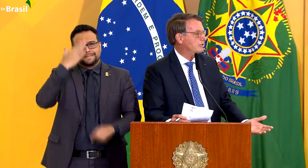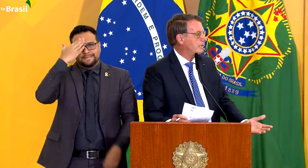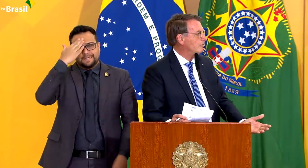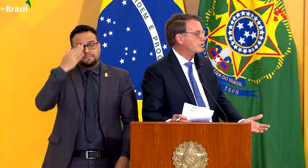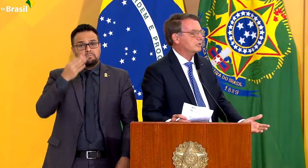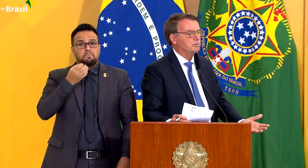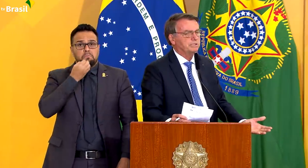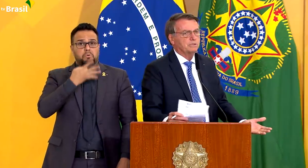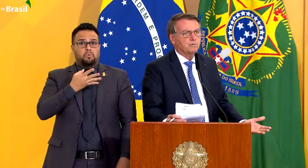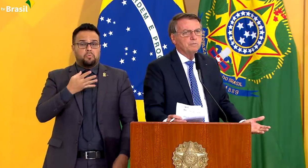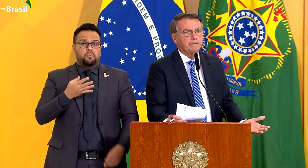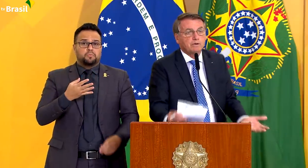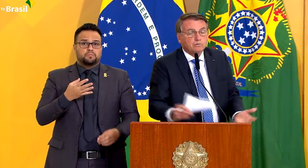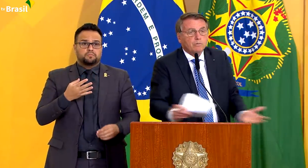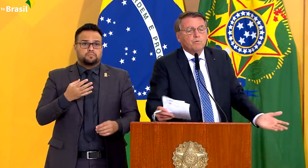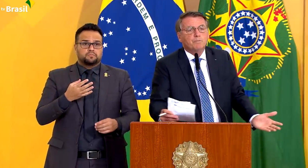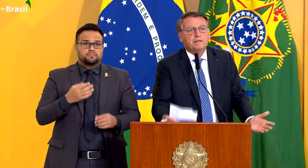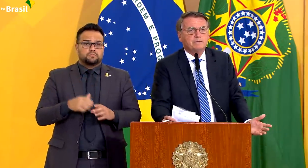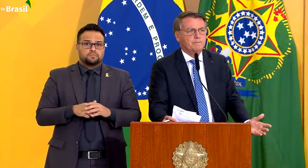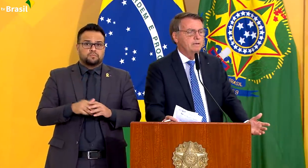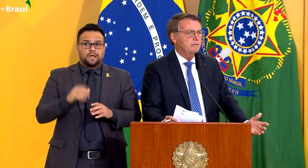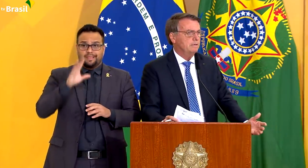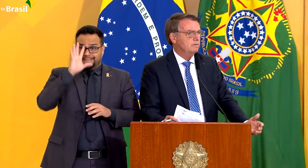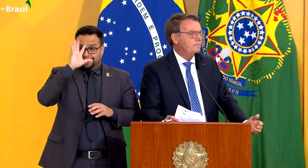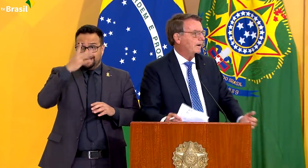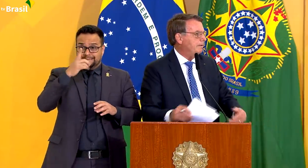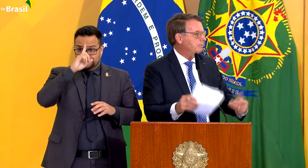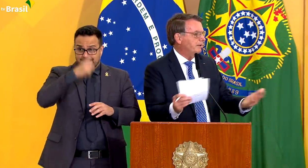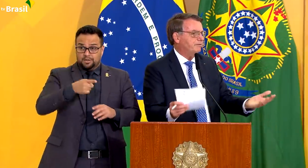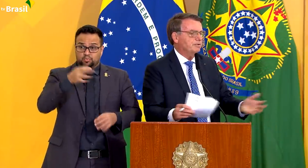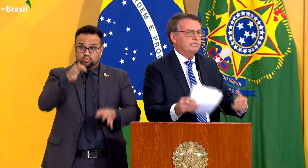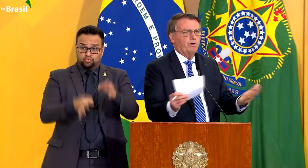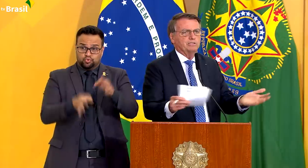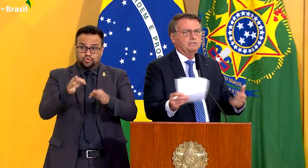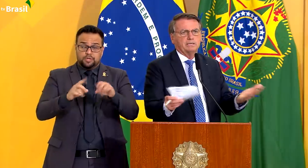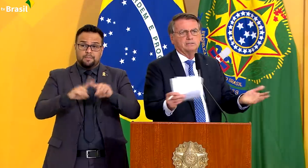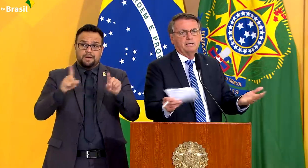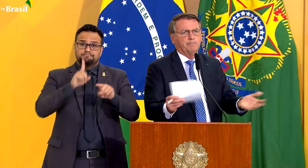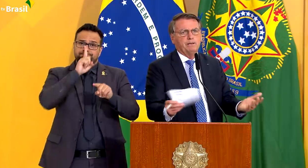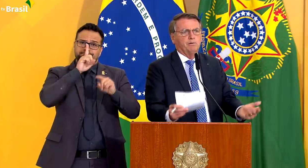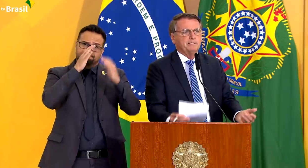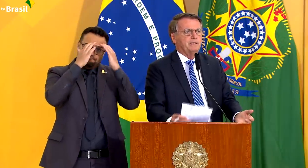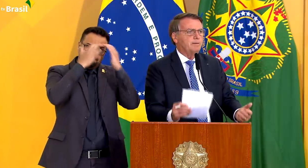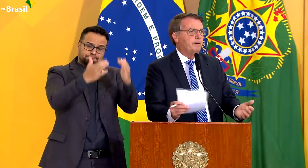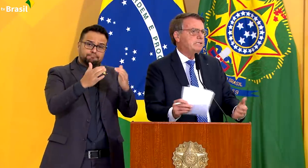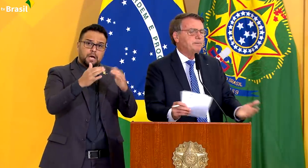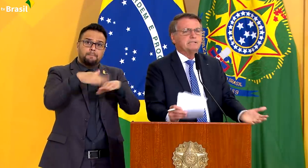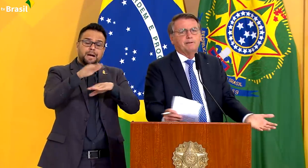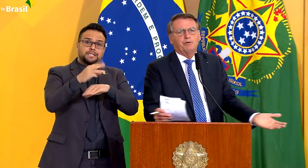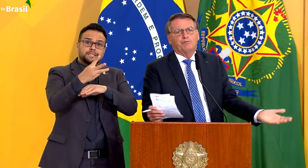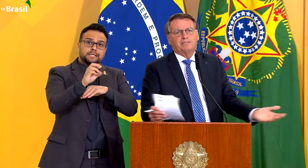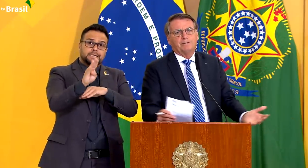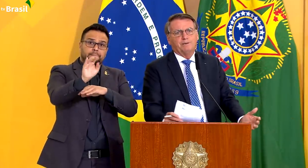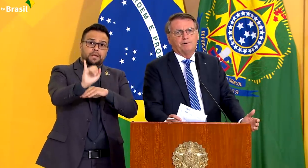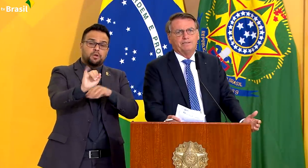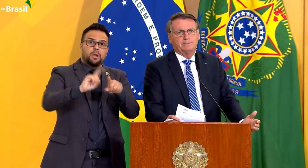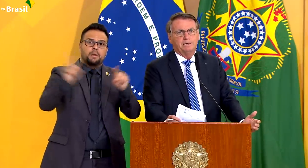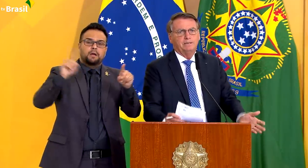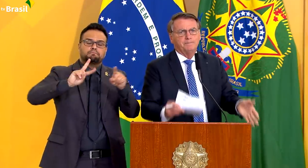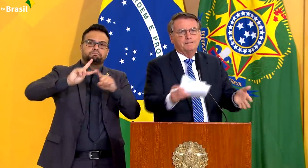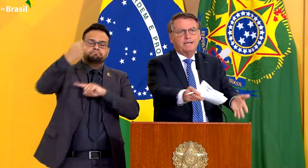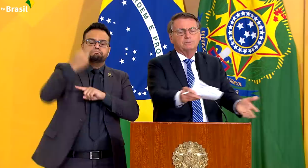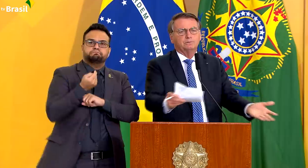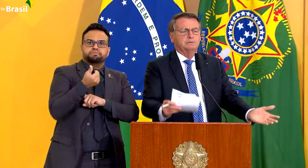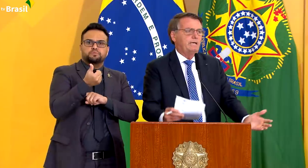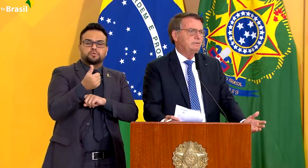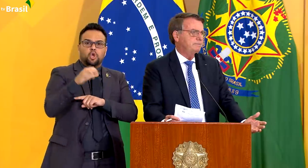decisão judicial, não se discute, se cumpre, mas como cumprir um pagamento previsto na hora de 30 bilhões e de repente passa para 90 bilhões